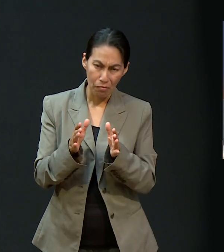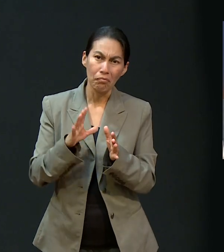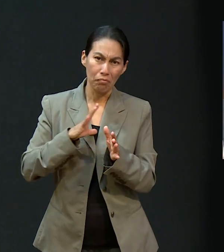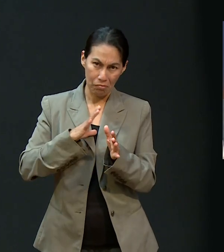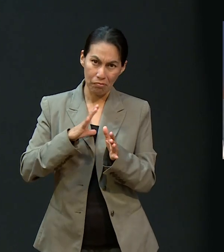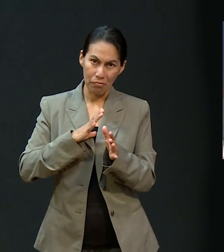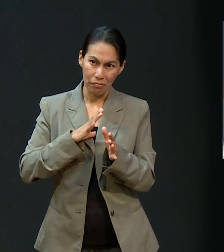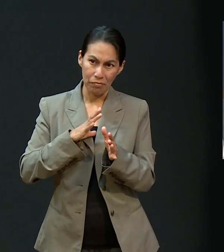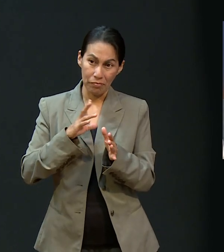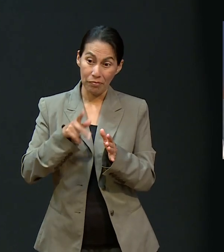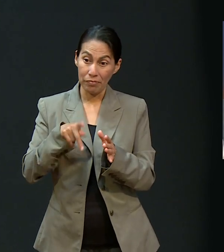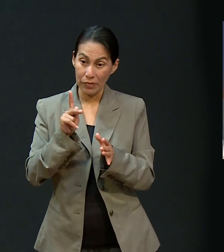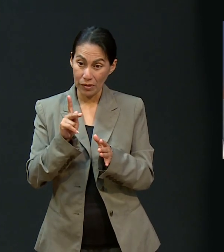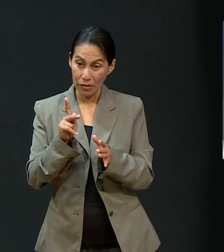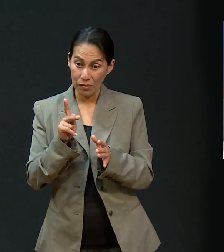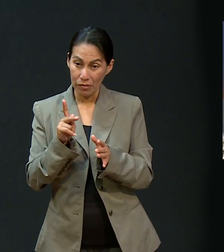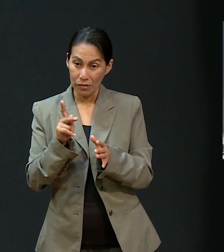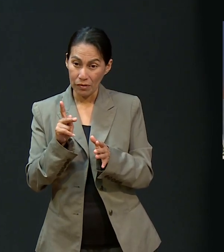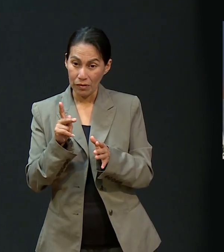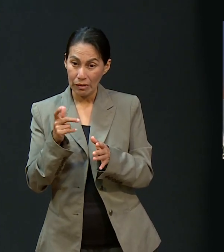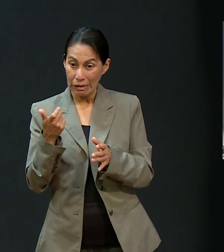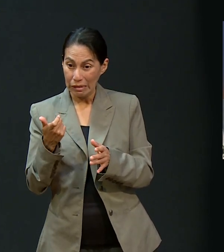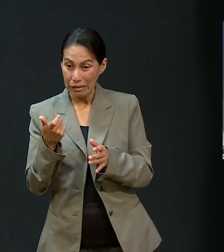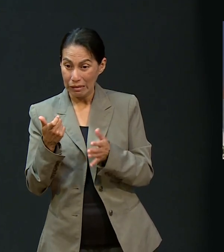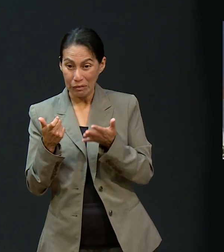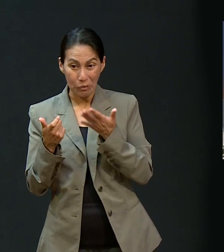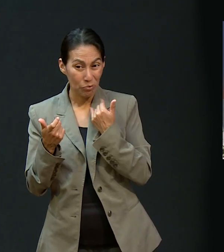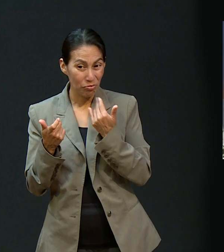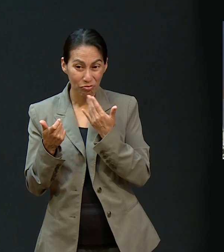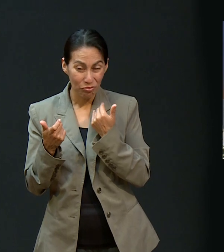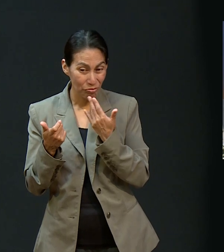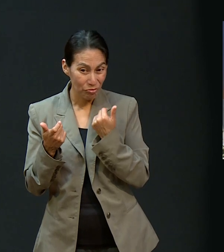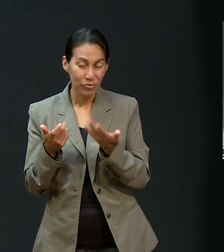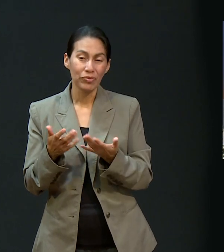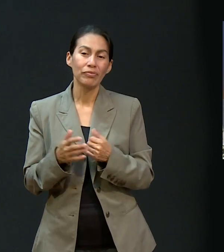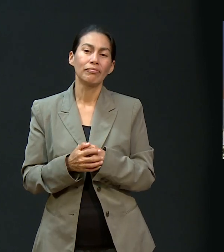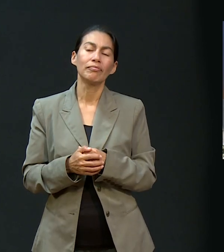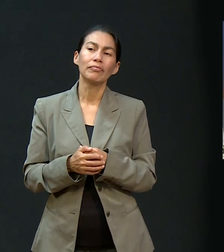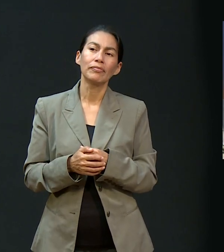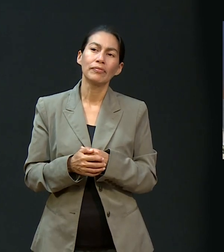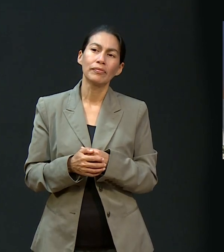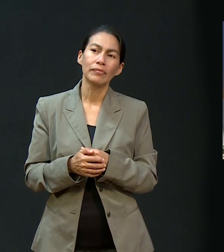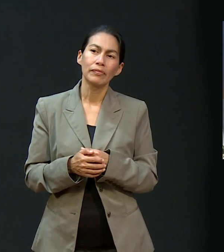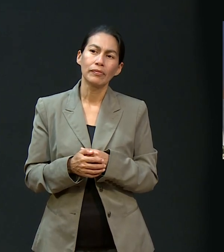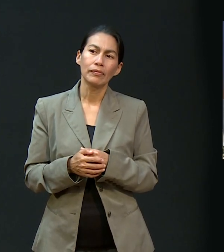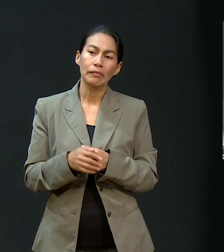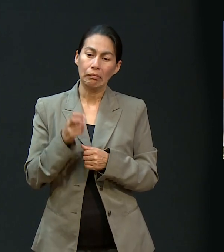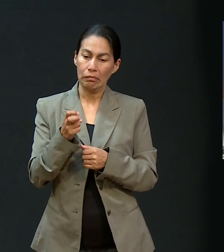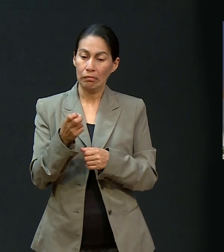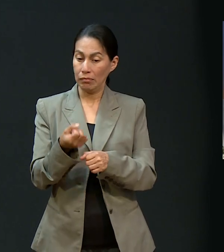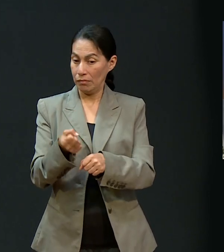Y los planes estaban, pero aún los medios, los recursos aún faltaban.